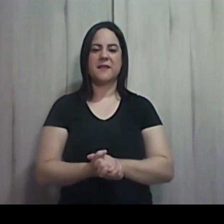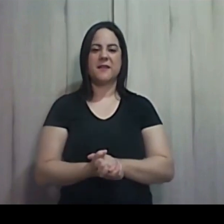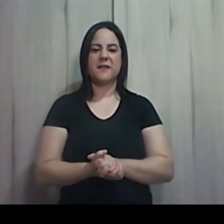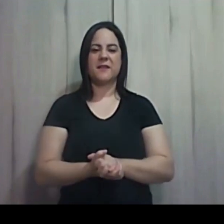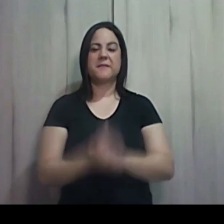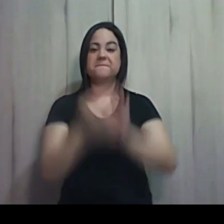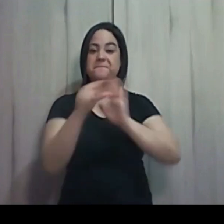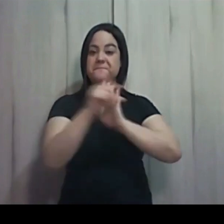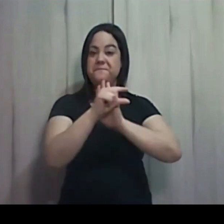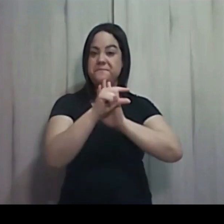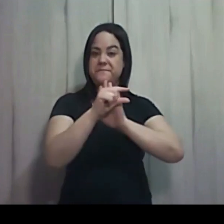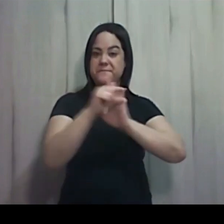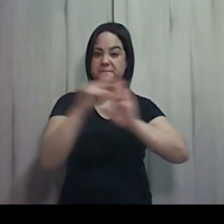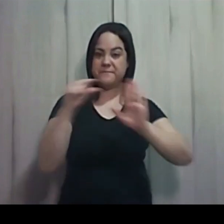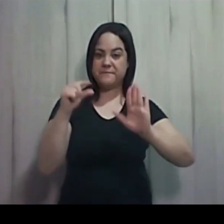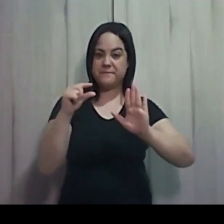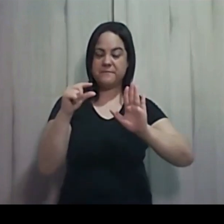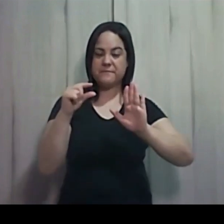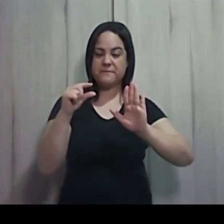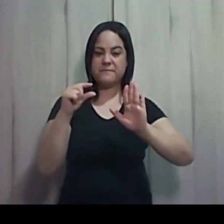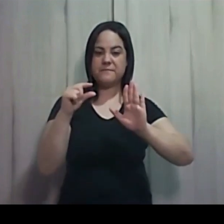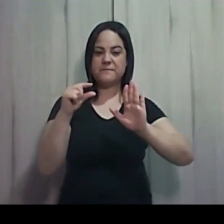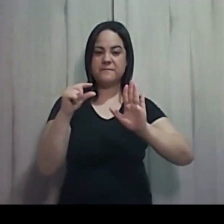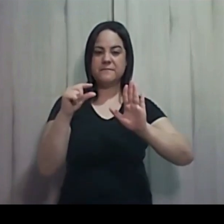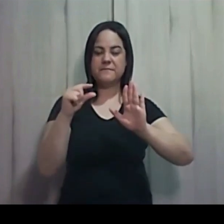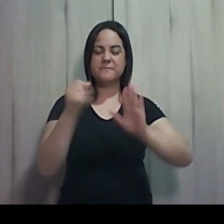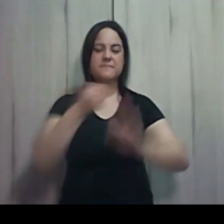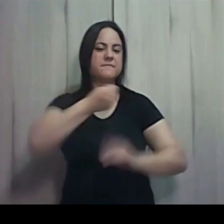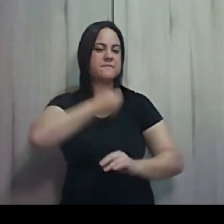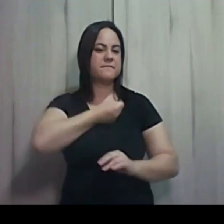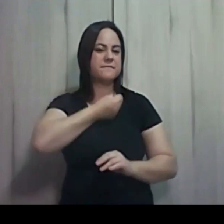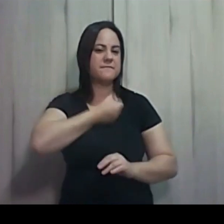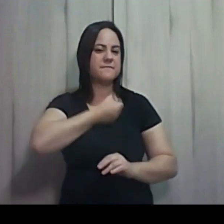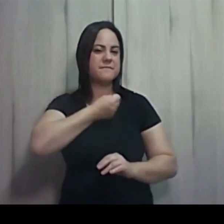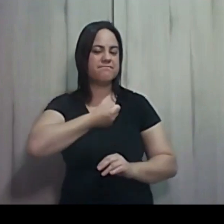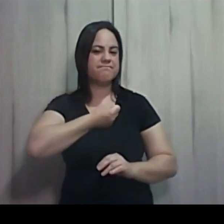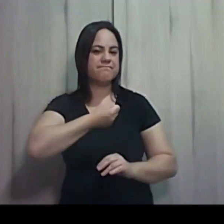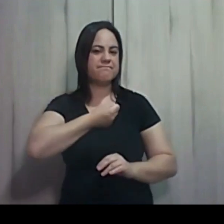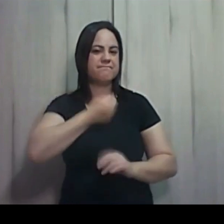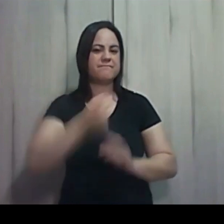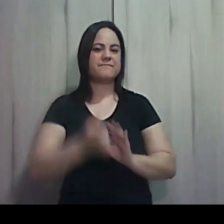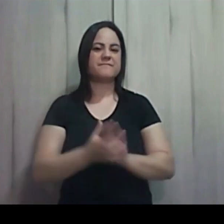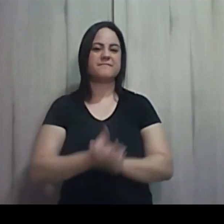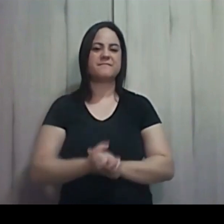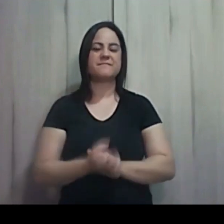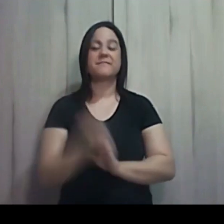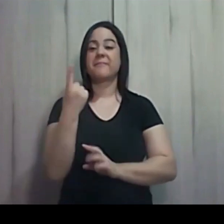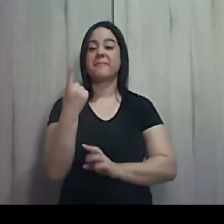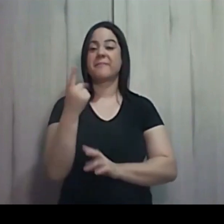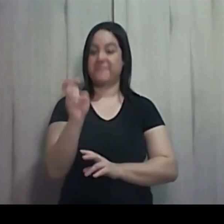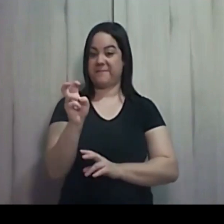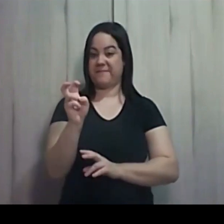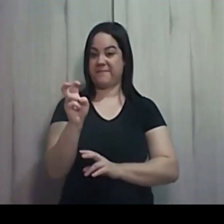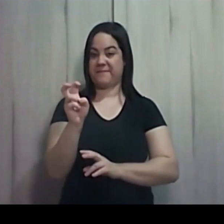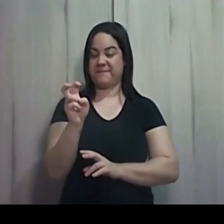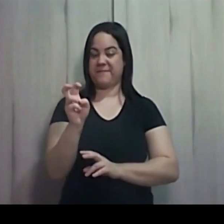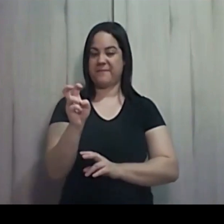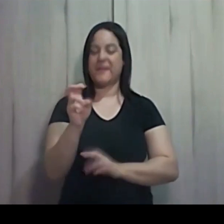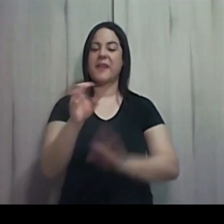number 15. Êxodo 1, do 15 em diante, que